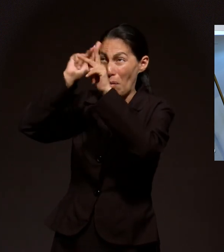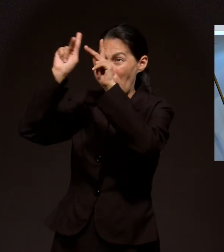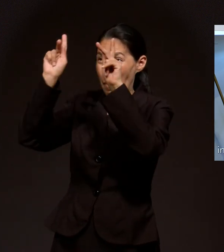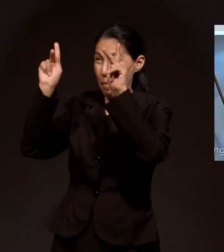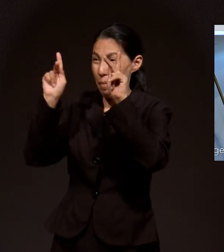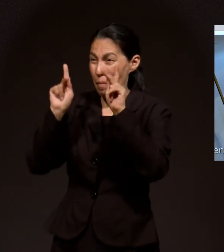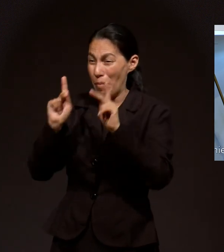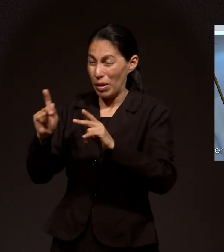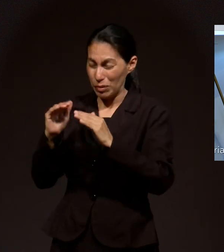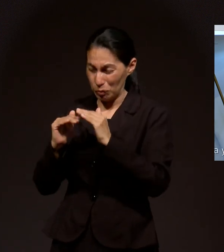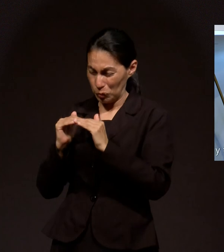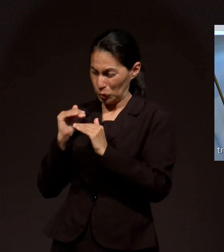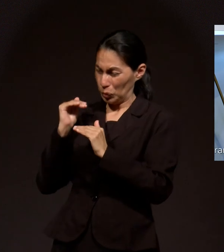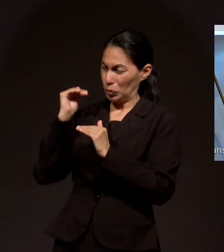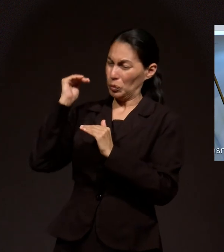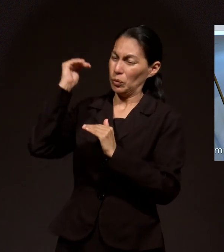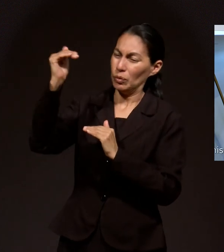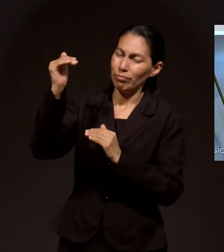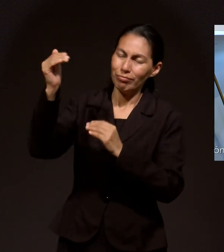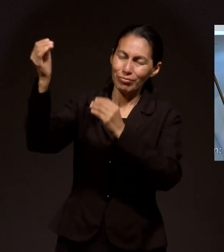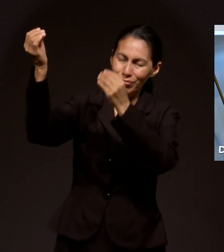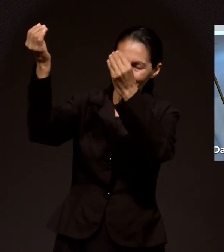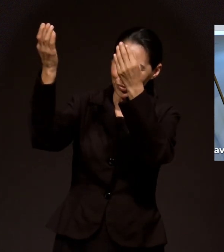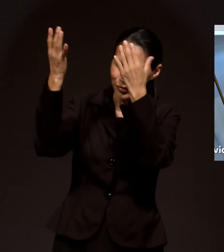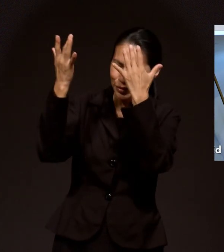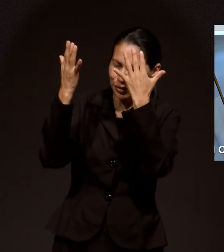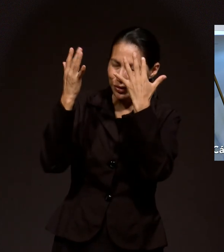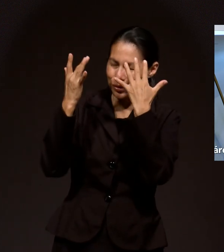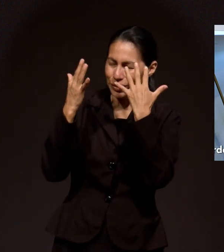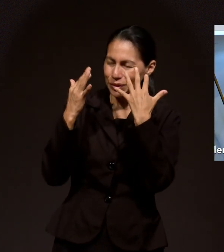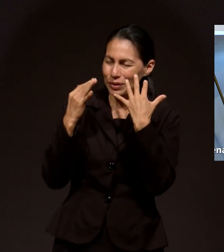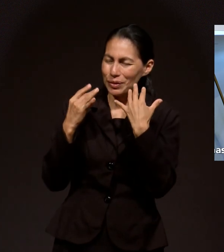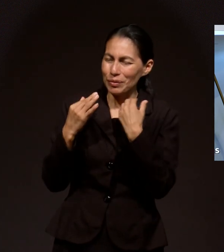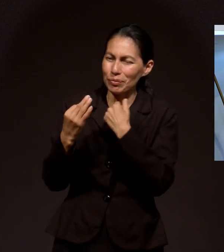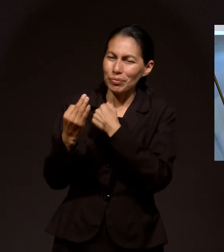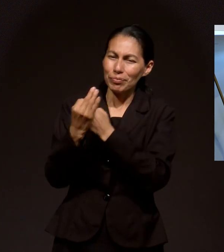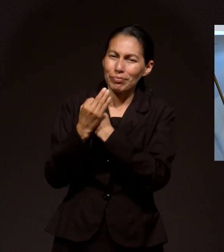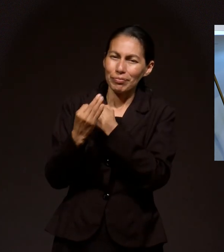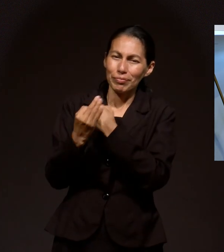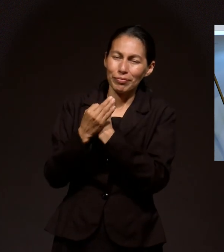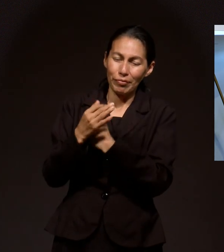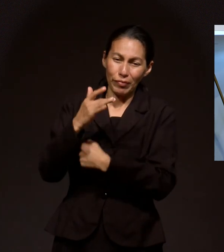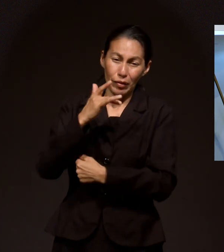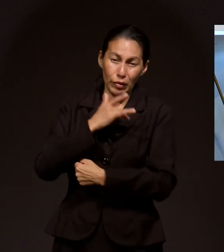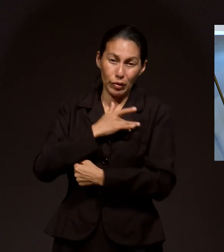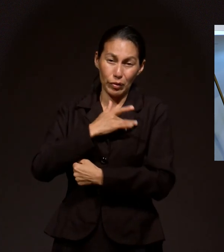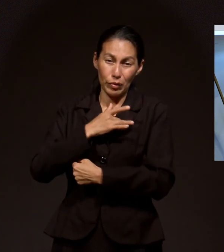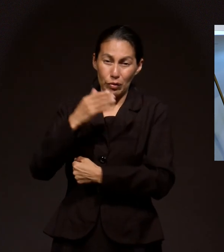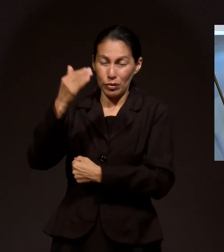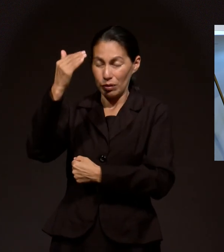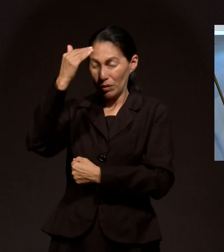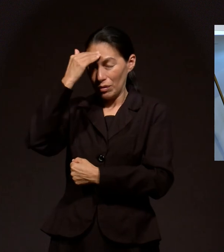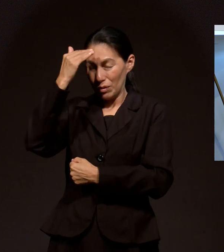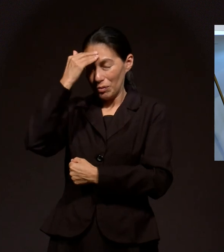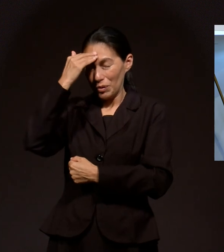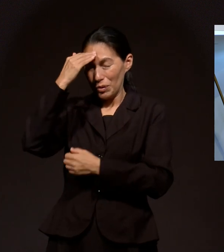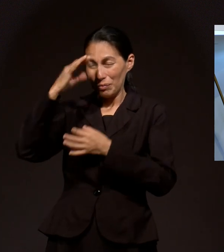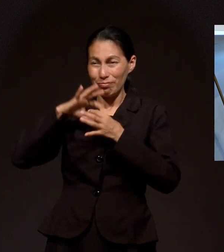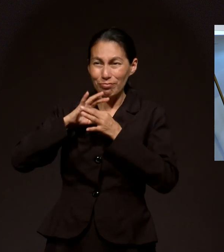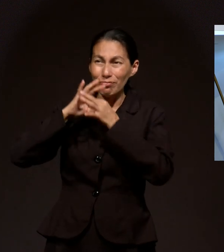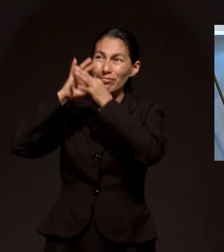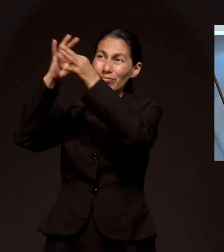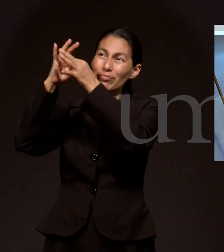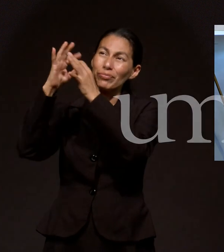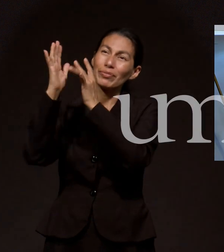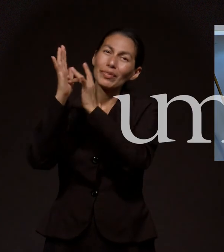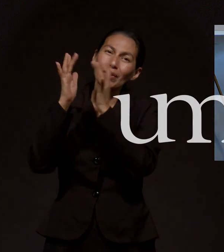Que sobrepasa Todo entendimiento Guardará Vuestros corazones Y vuestros pensamientos En Cristo